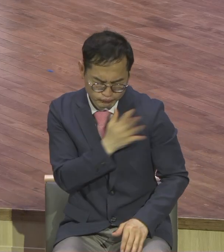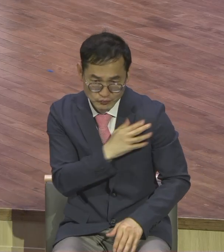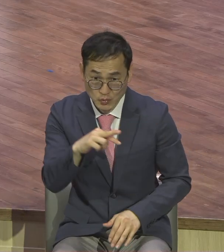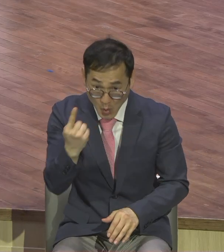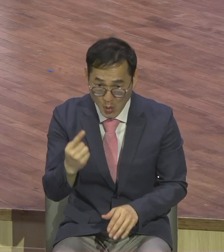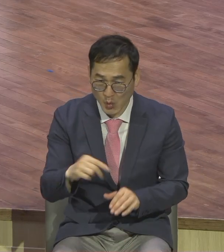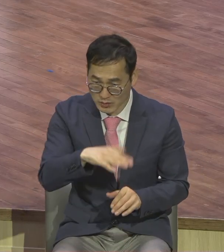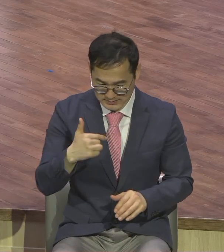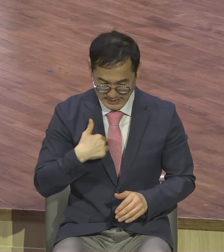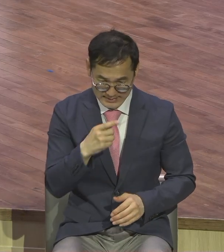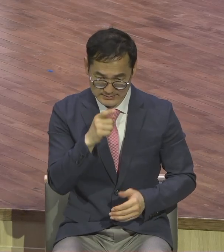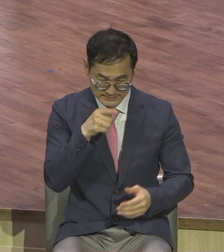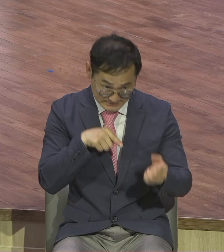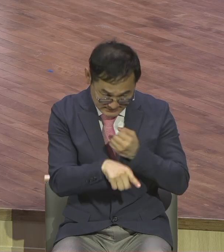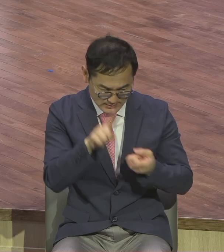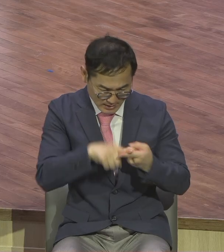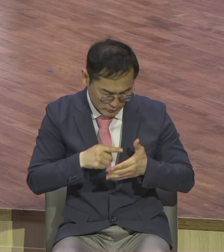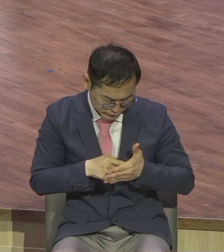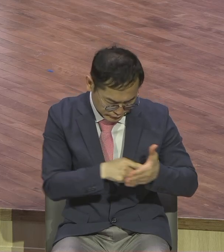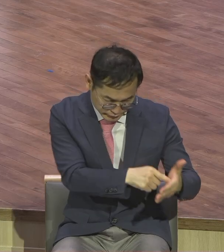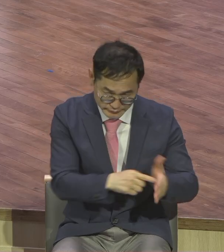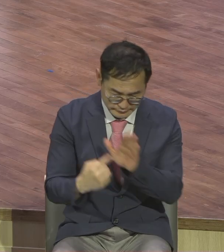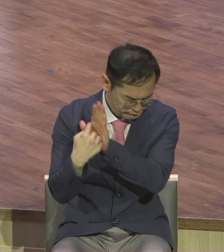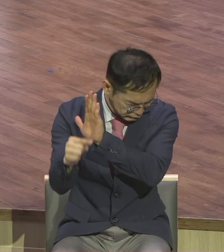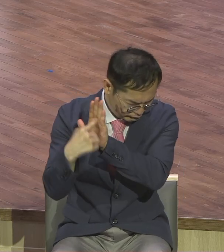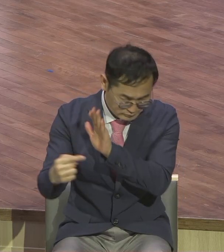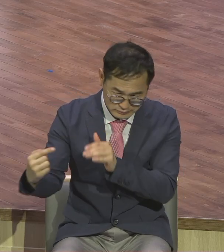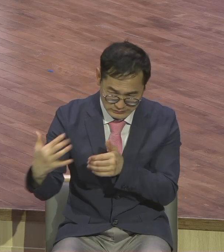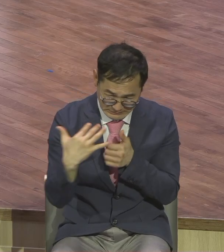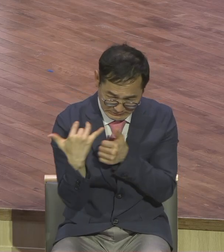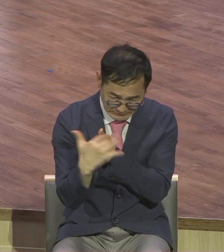굽히지 못하는 사람 이런 사람을 일컬어 대장부라 한다.